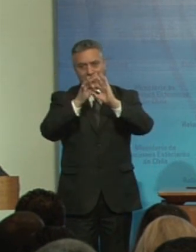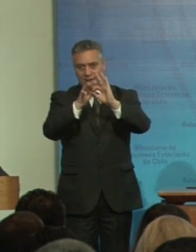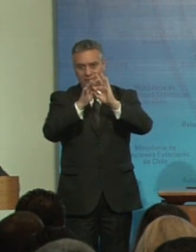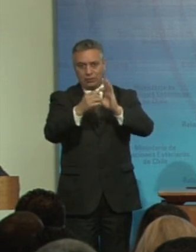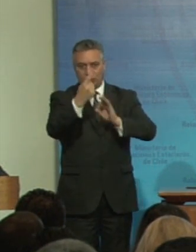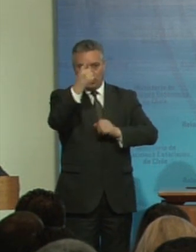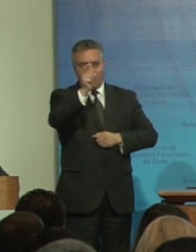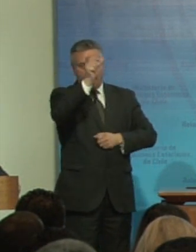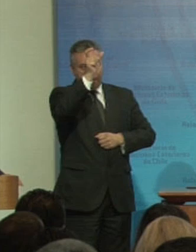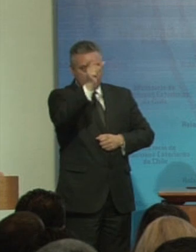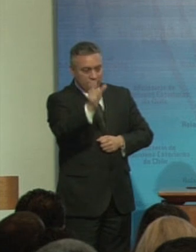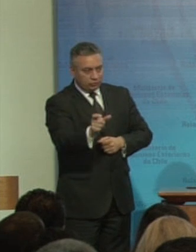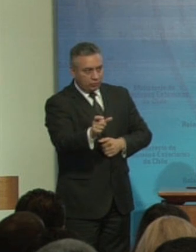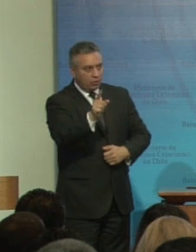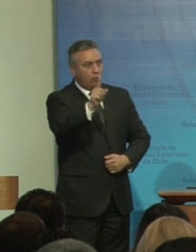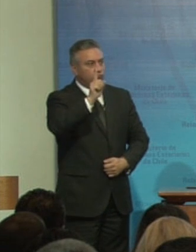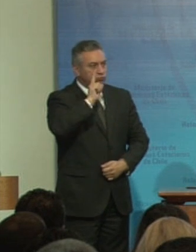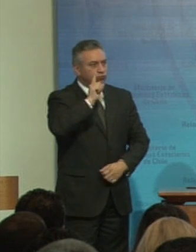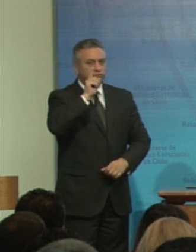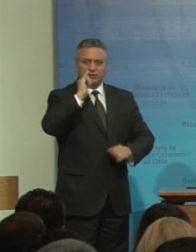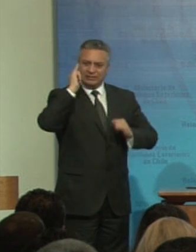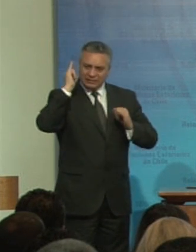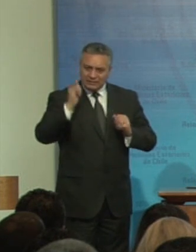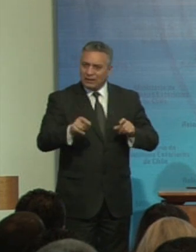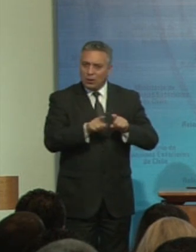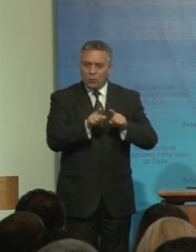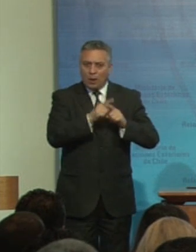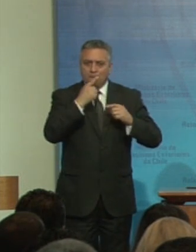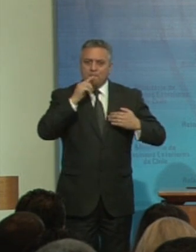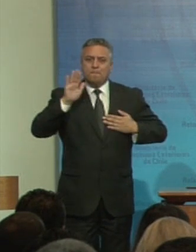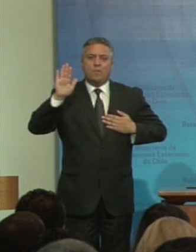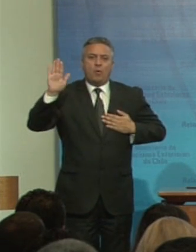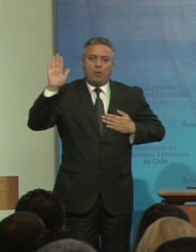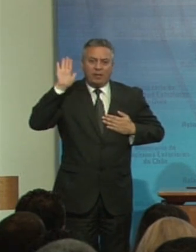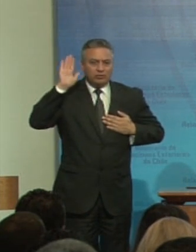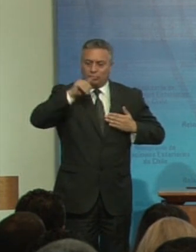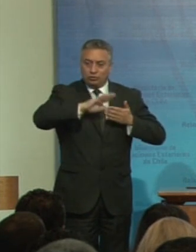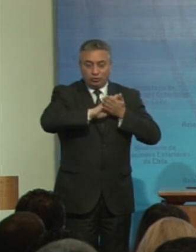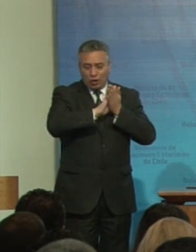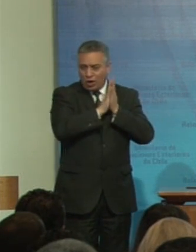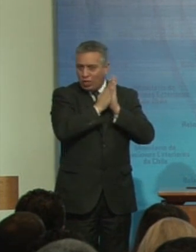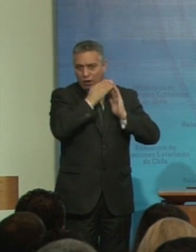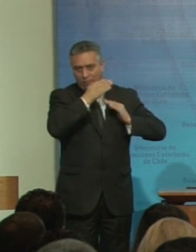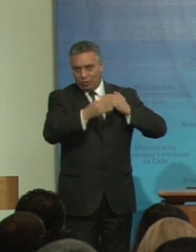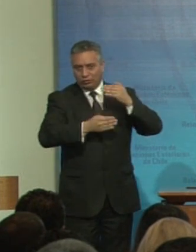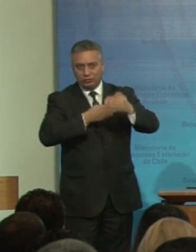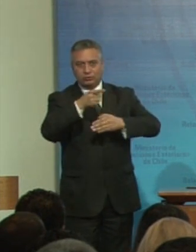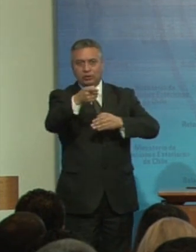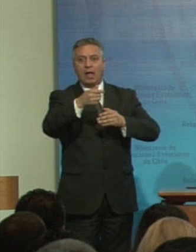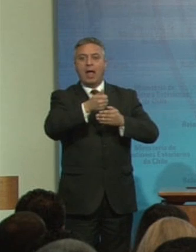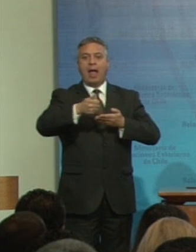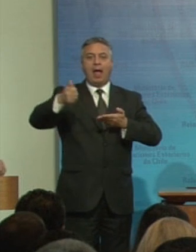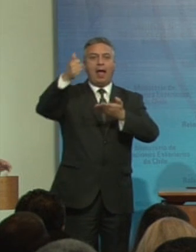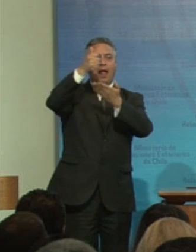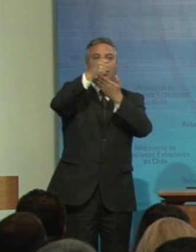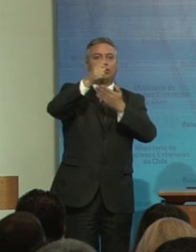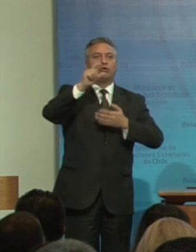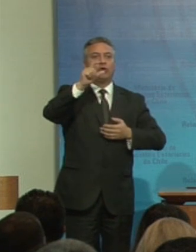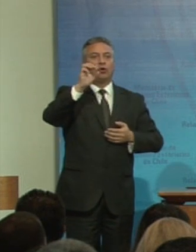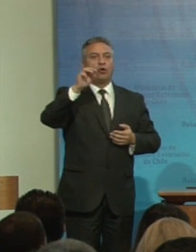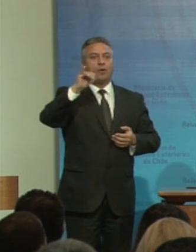persona que ha estado plenamente comprometida con todo este proceso y que es el alto comisionado